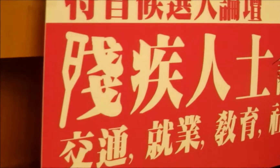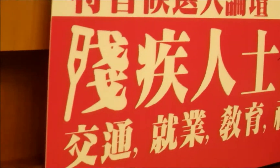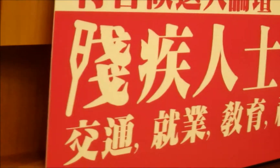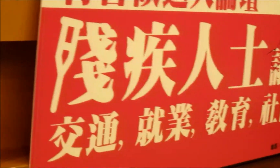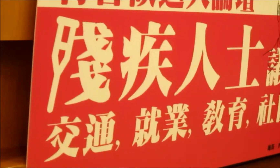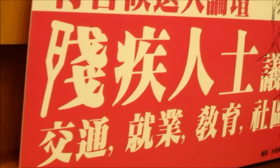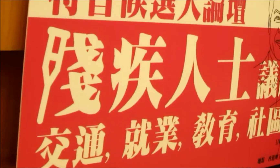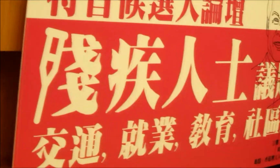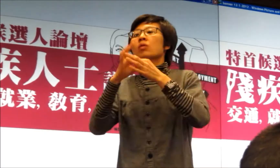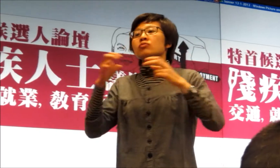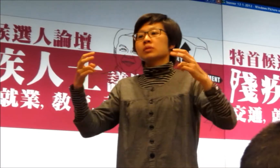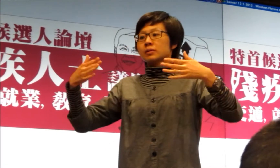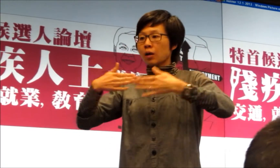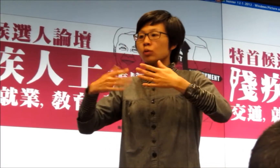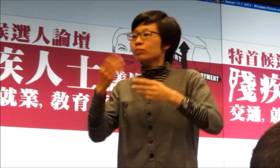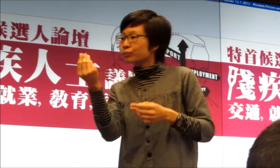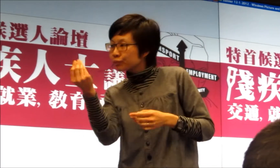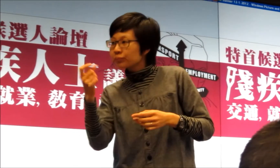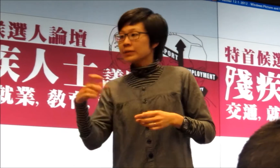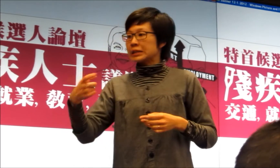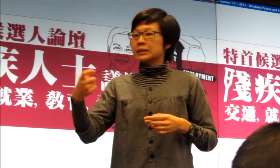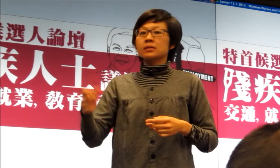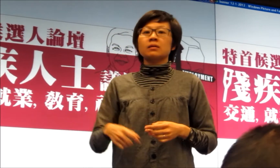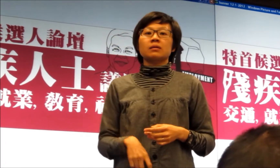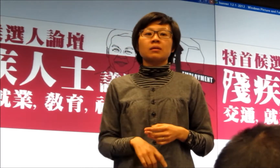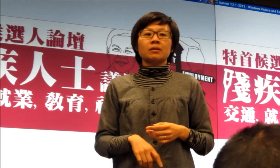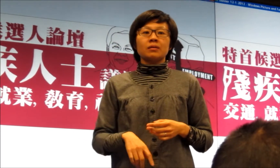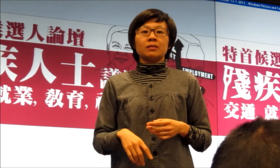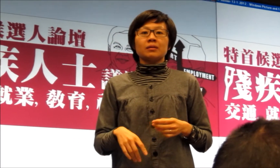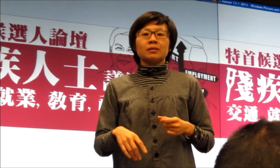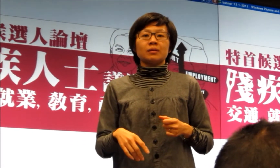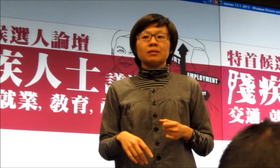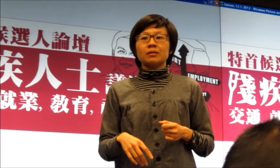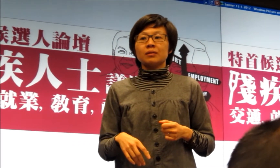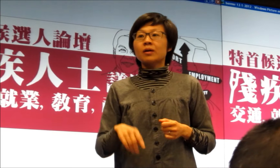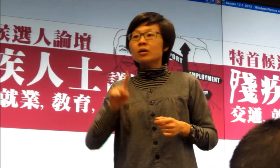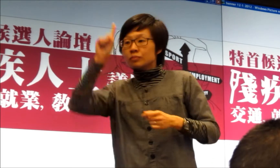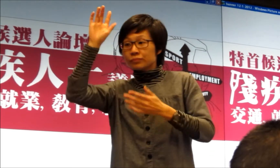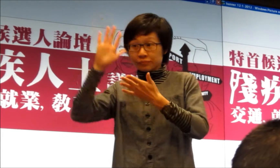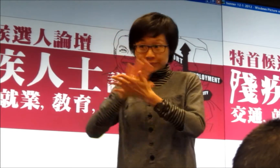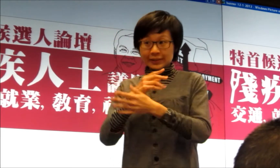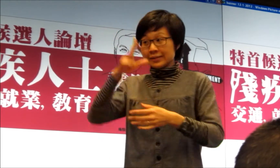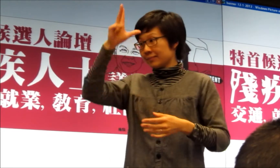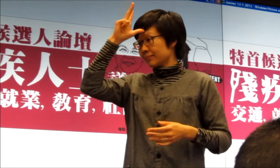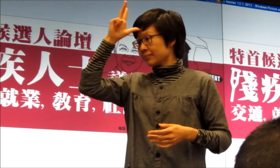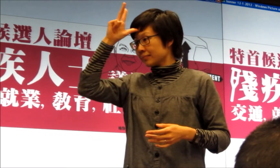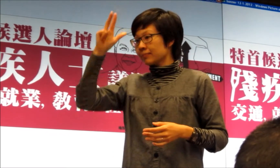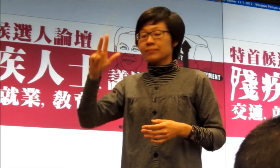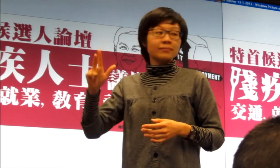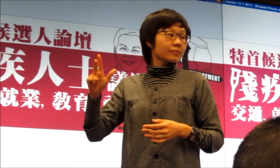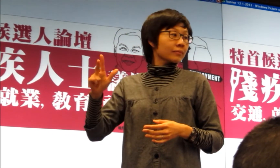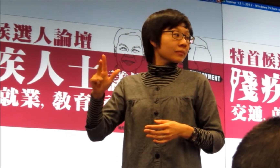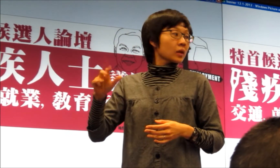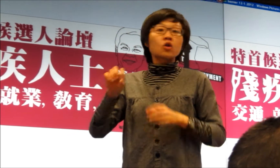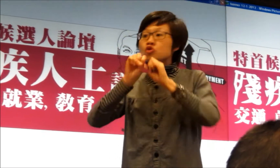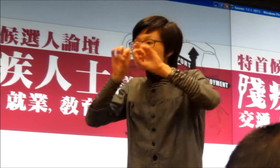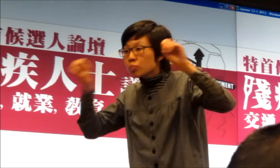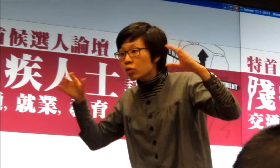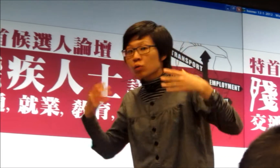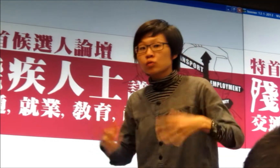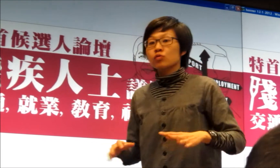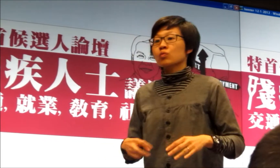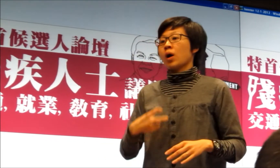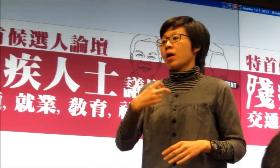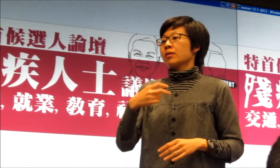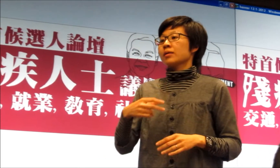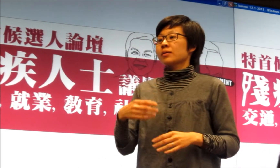然後呢你的腳踏是好的去年政府已經宣布出來兩